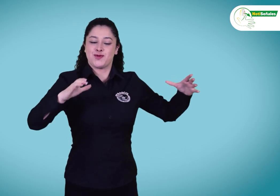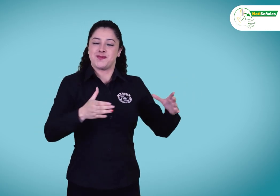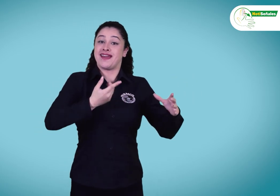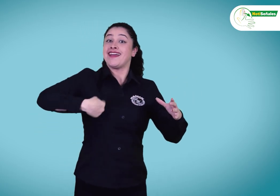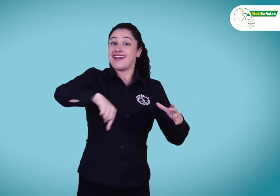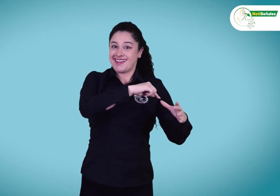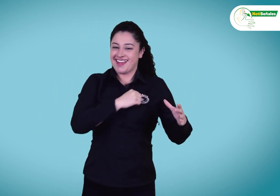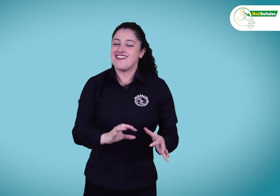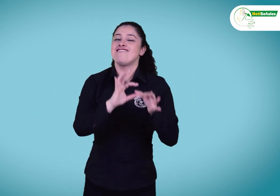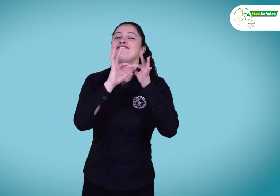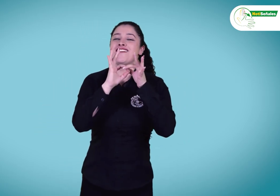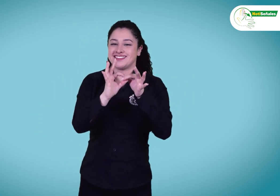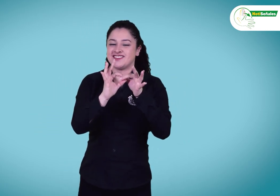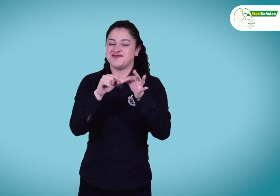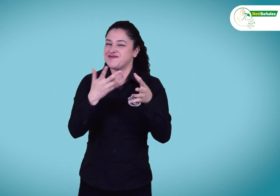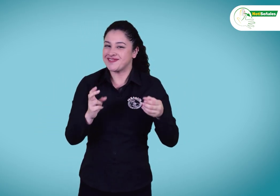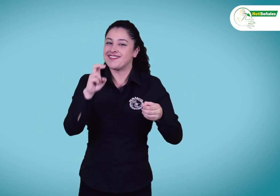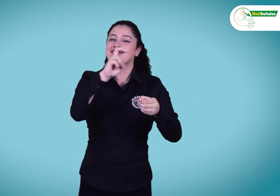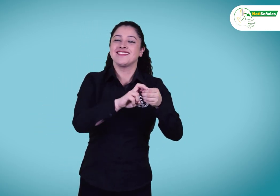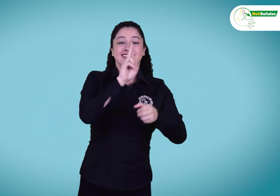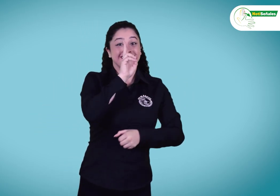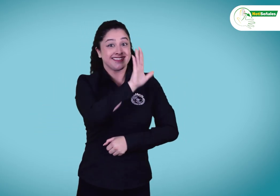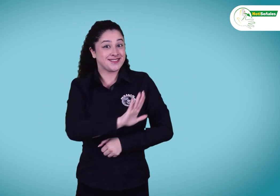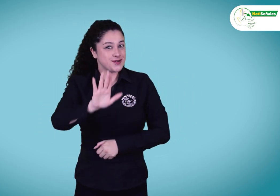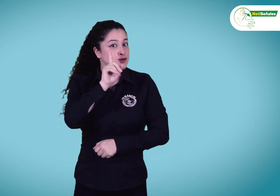La Federación Nacional de Sordos de Colombia, FENASCOL,